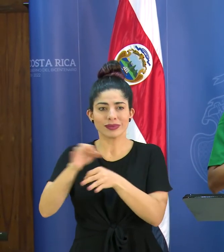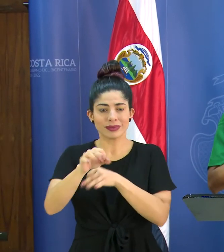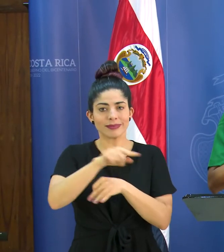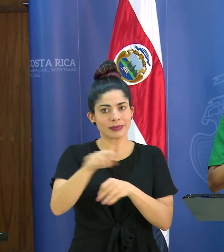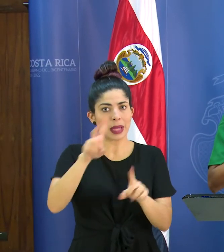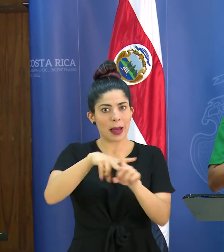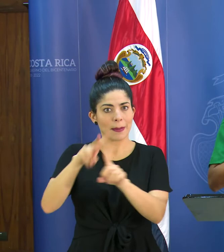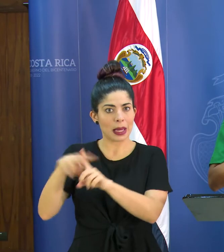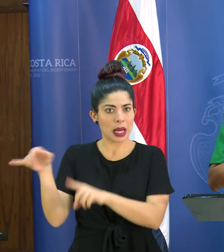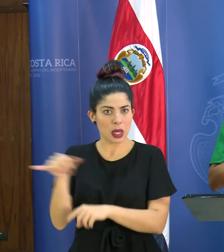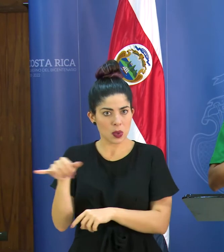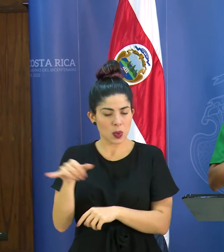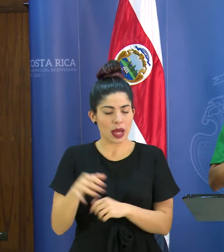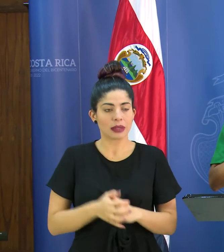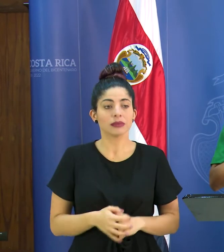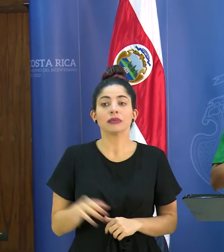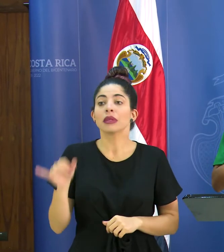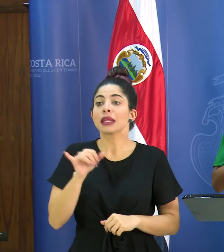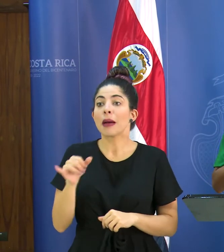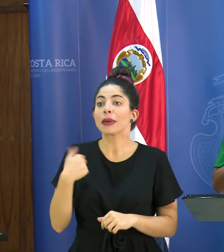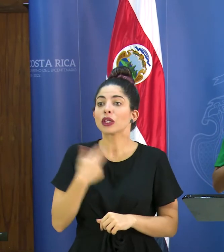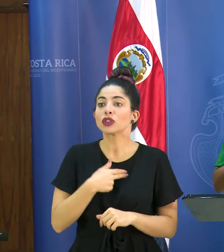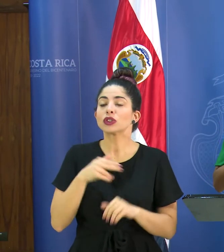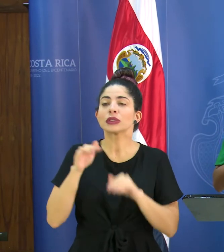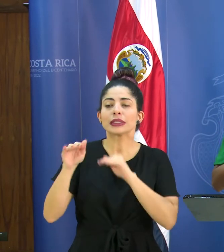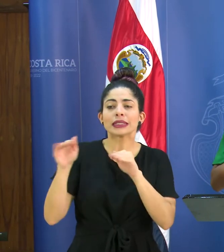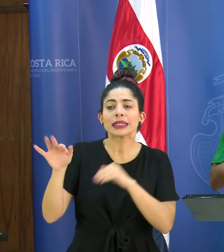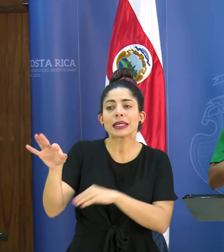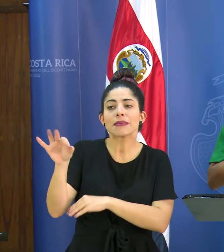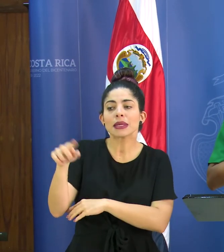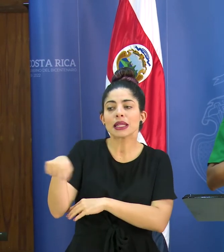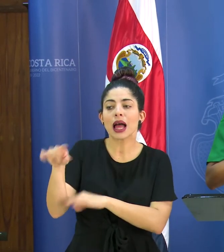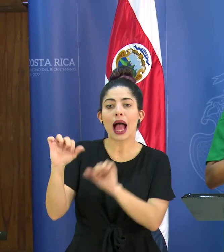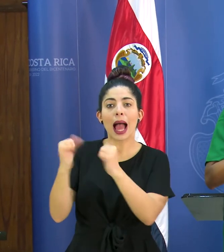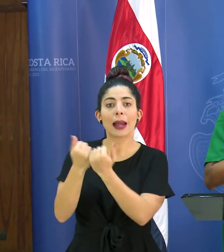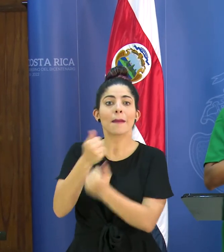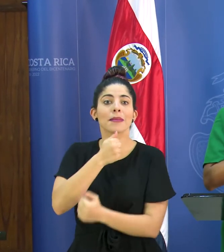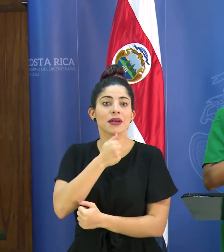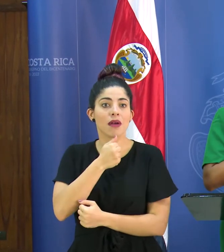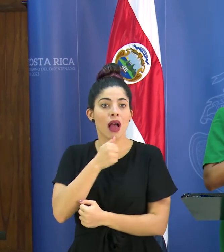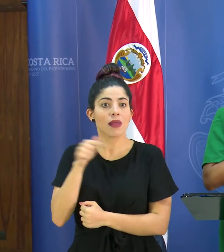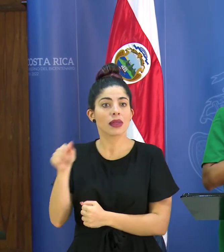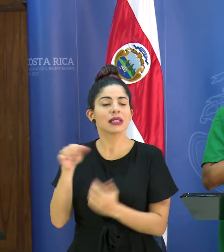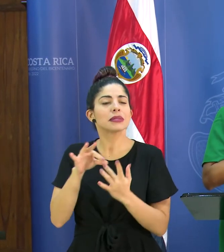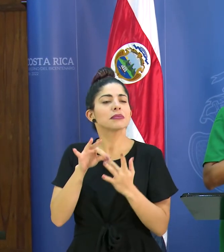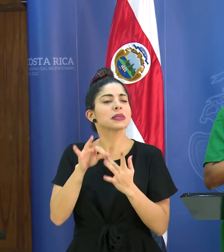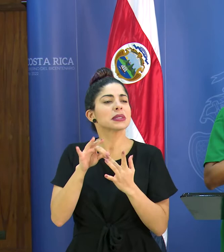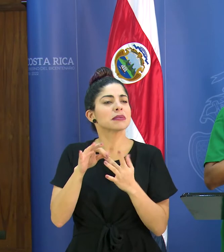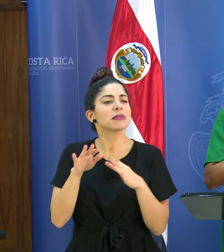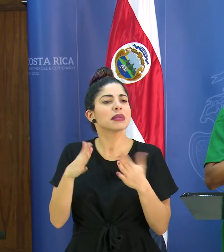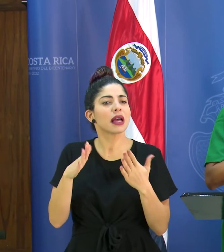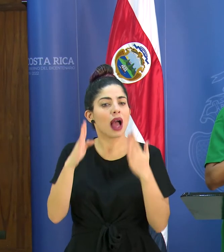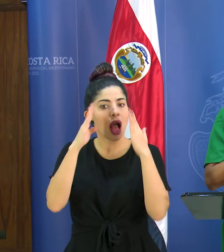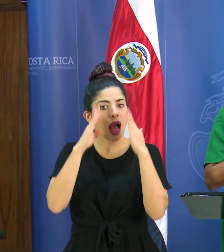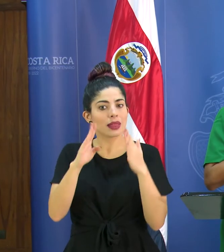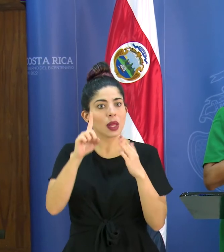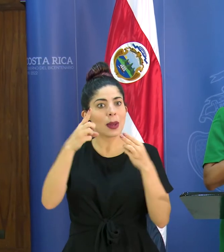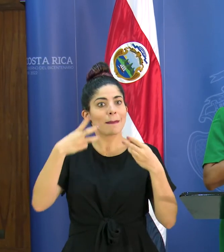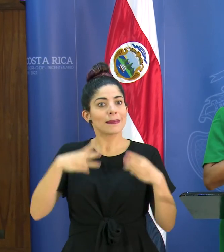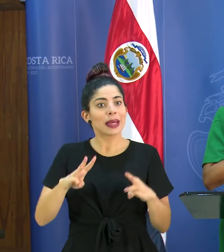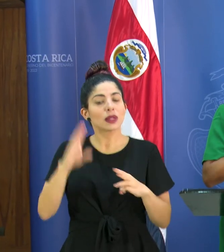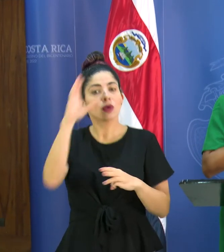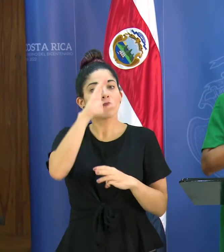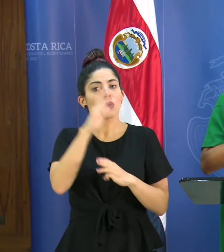igualmente también estamos haciendo una invitación al sector privado esto fundamentalmente atendiendo a una medida